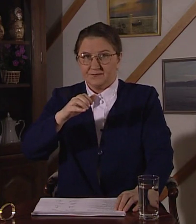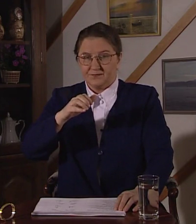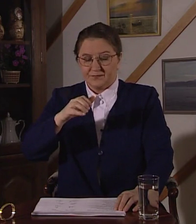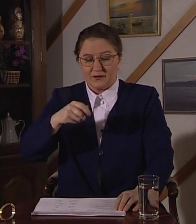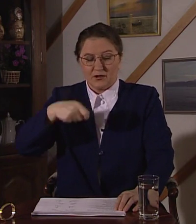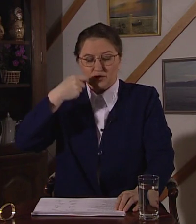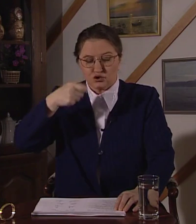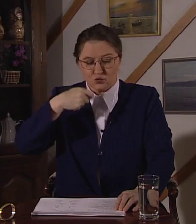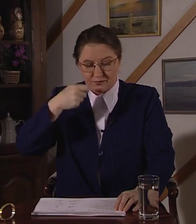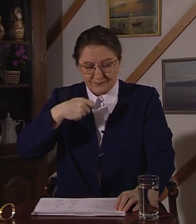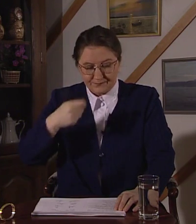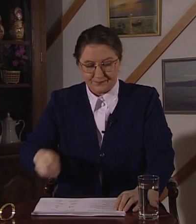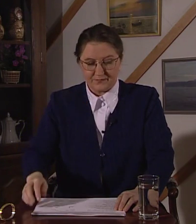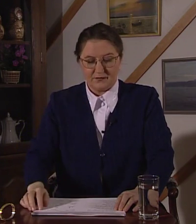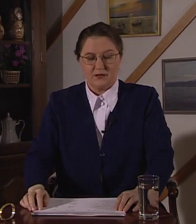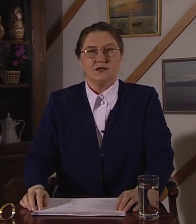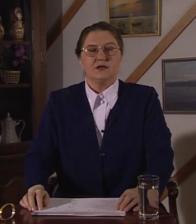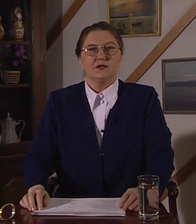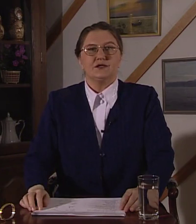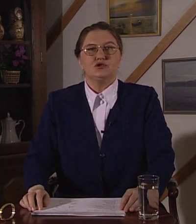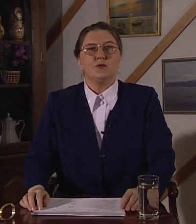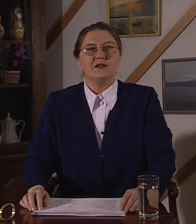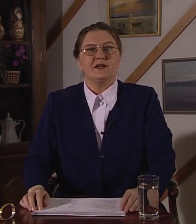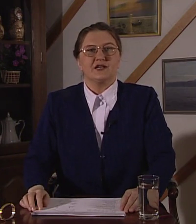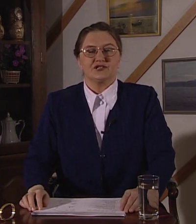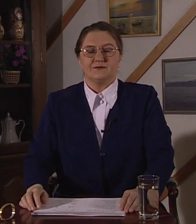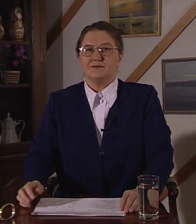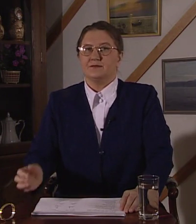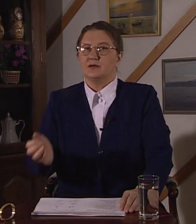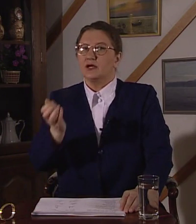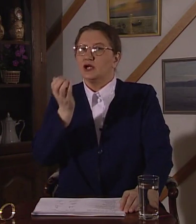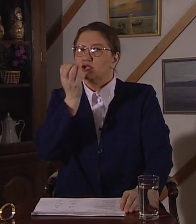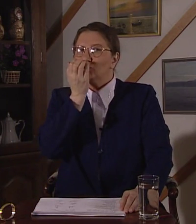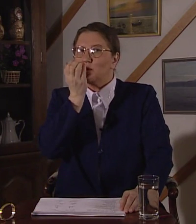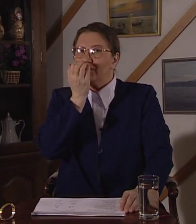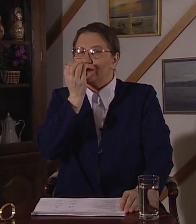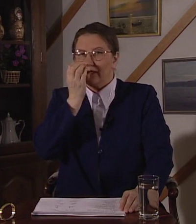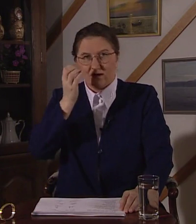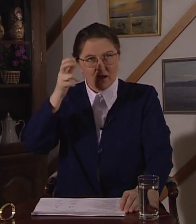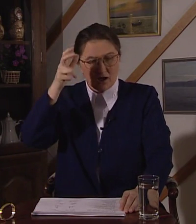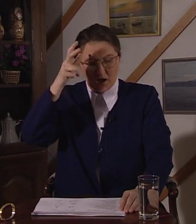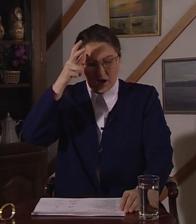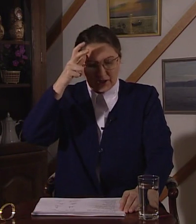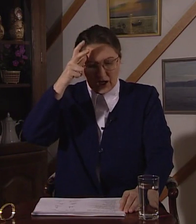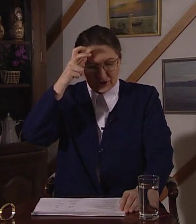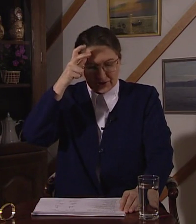Суп. Теплая каша. Теплая каша.